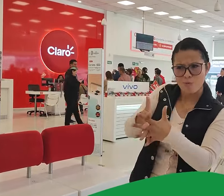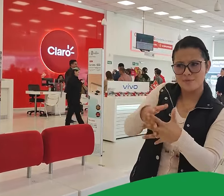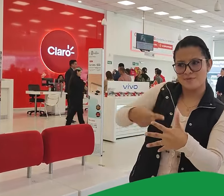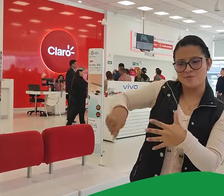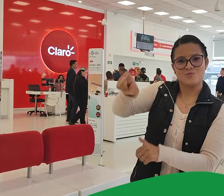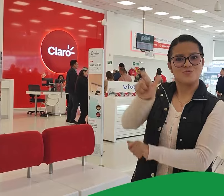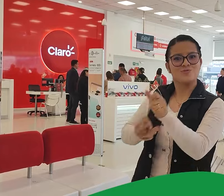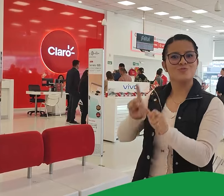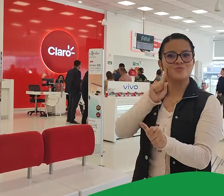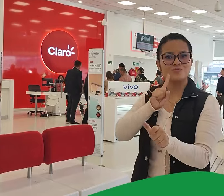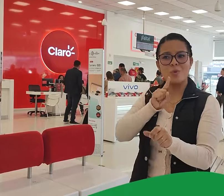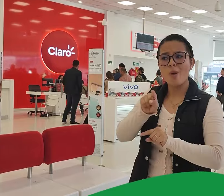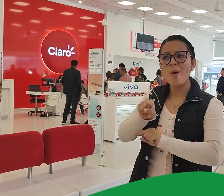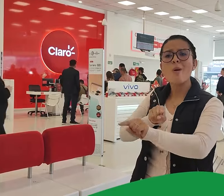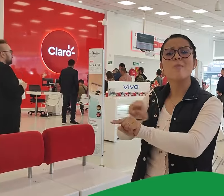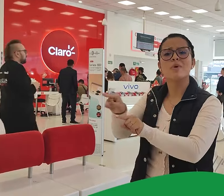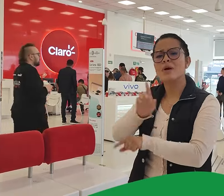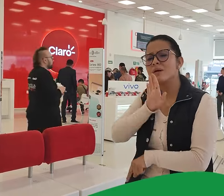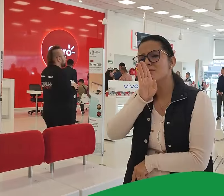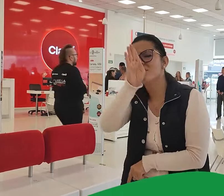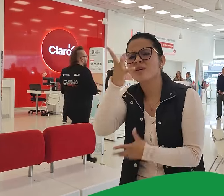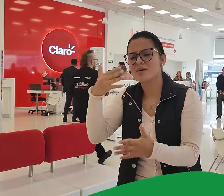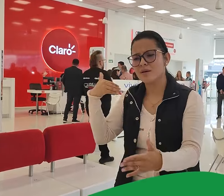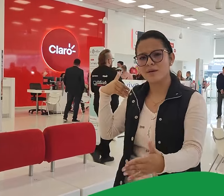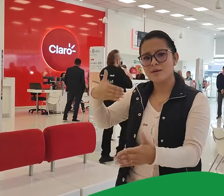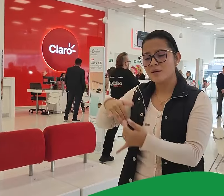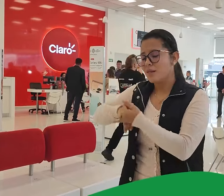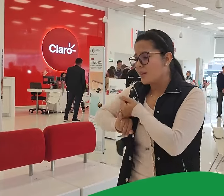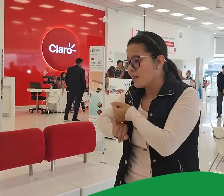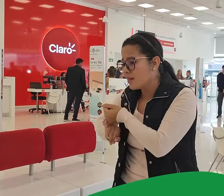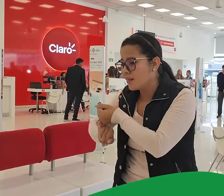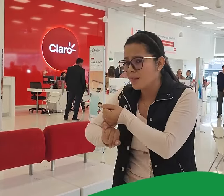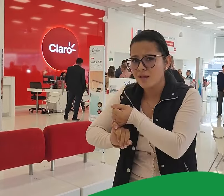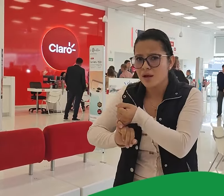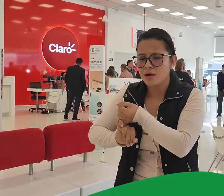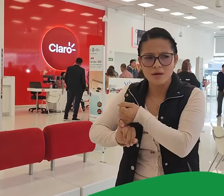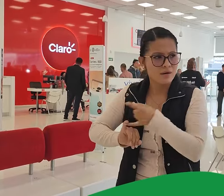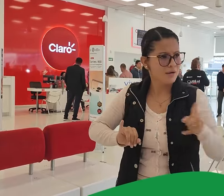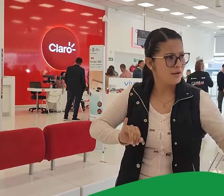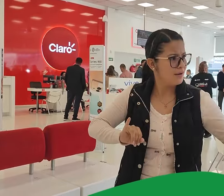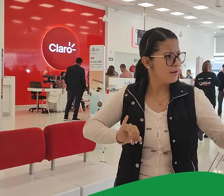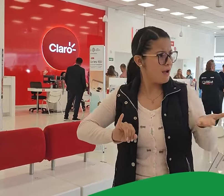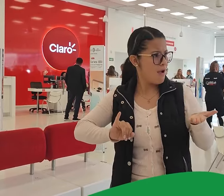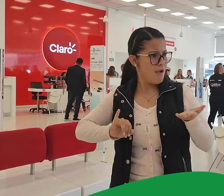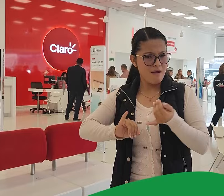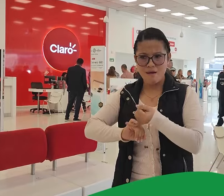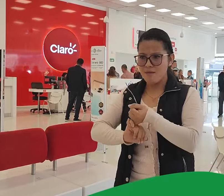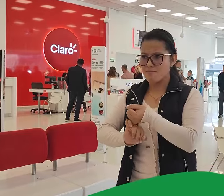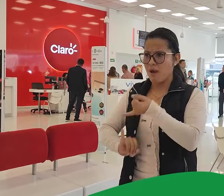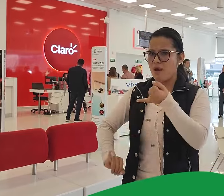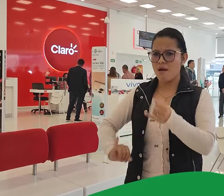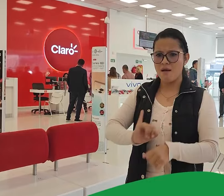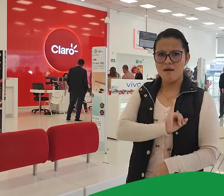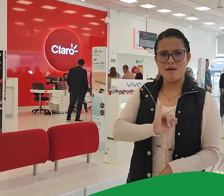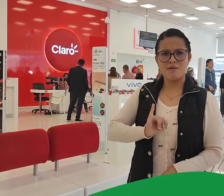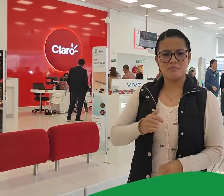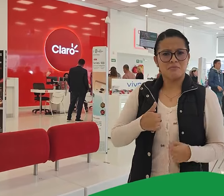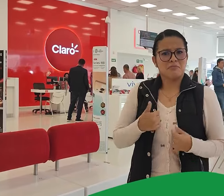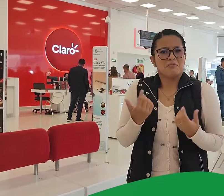y se nos han contado las ofertas que tienen pensando en la comunidad sorda y sus necesidades. La independencia